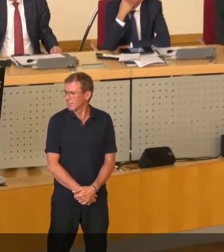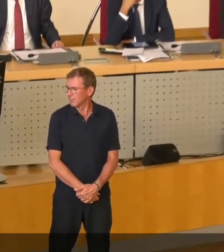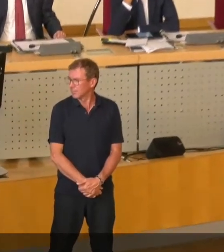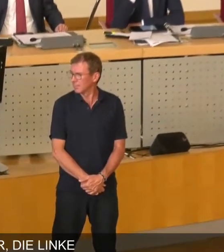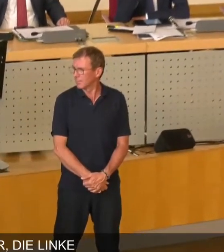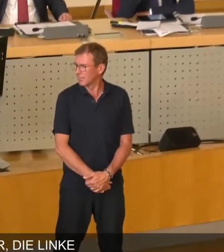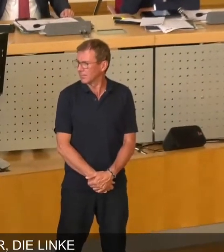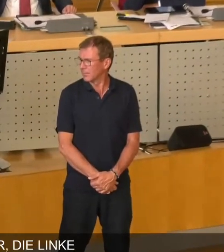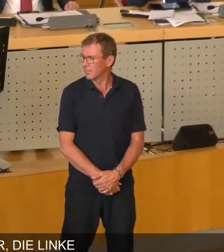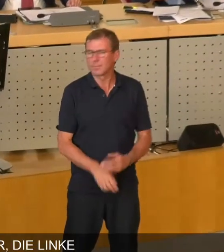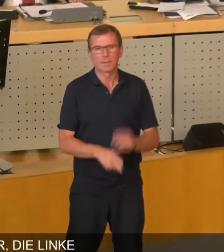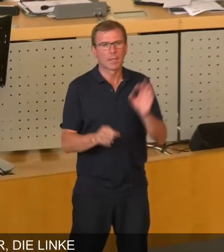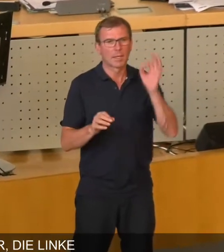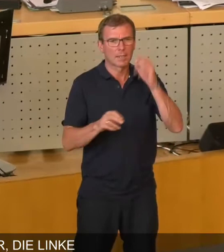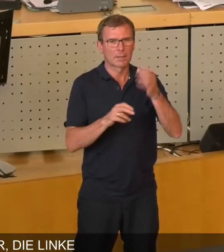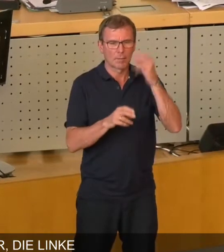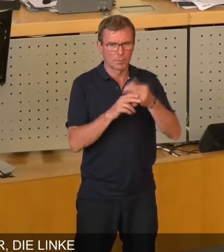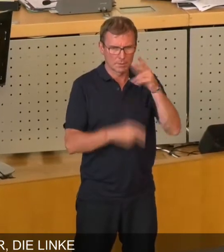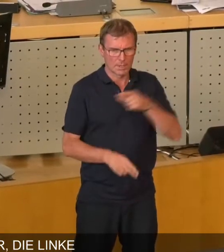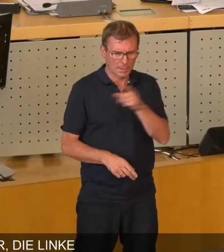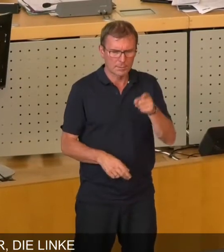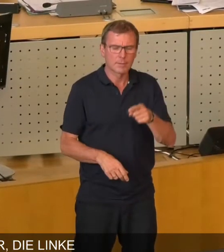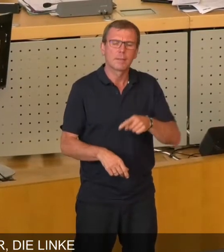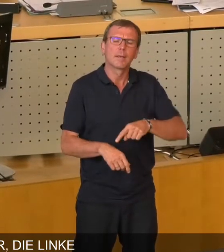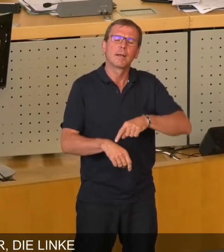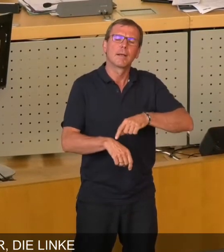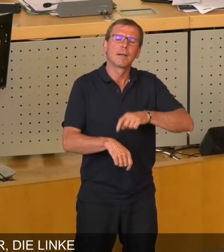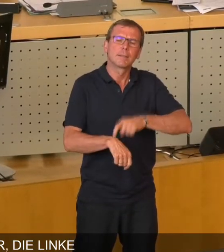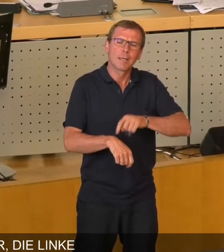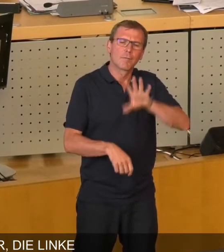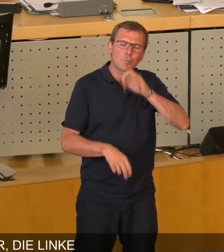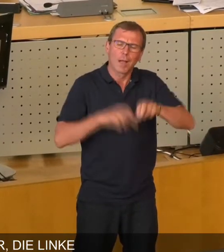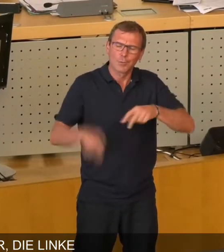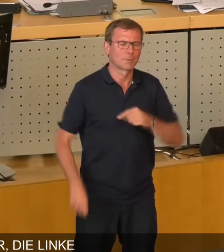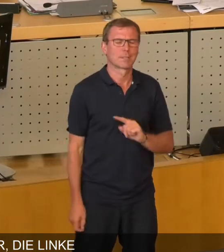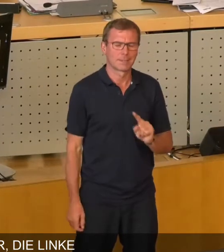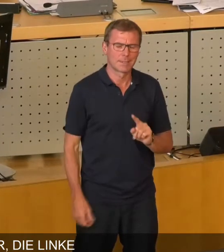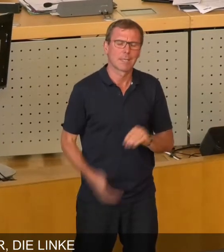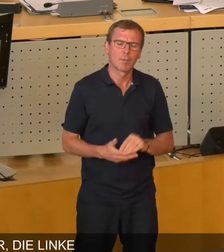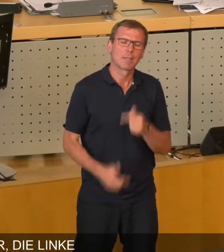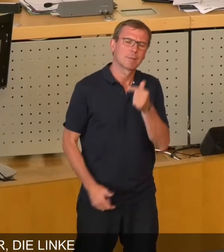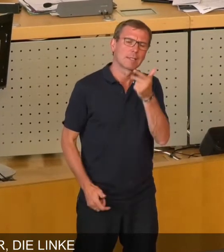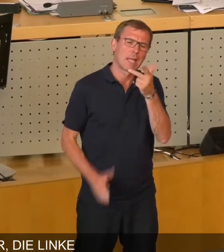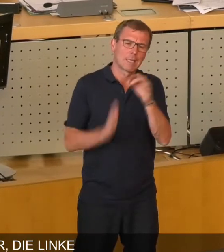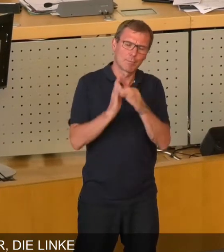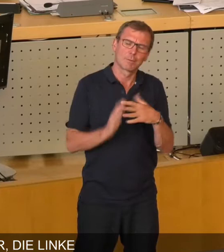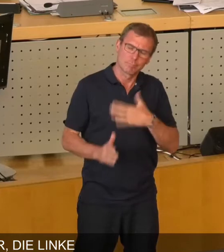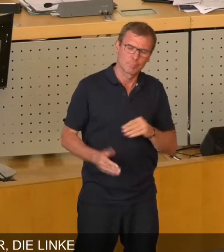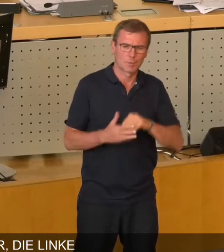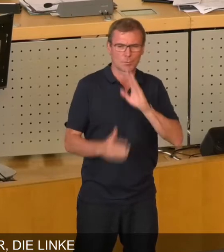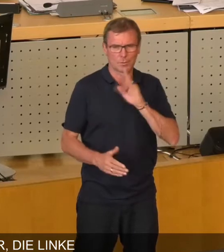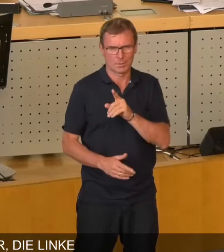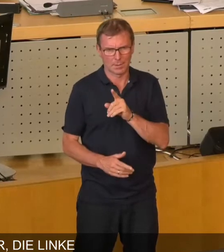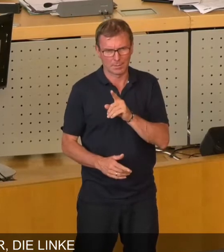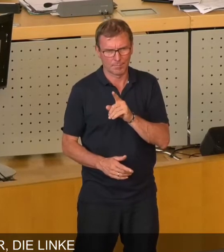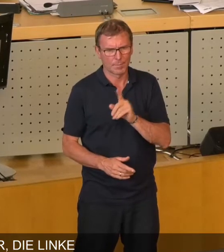Ja, sehr geehrte Damen und Herren, ich werde die Zeit auch nicht ganz ausnutzen, möchte aber doch noch zwei, drei Dinge dazu sagen. Wir haben auf